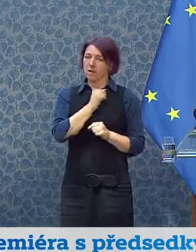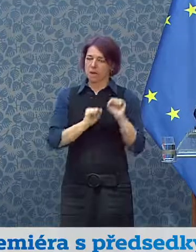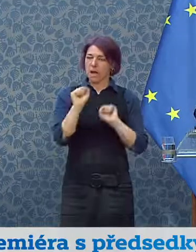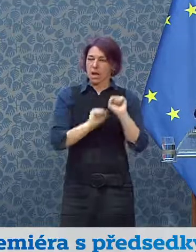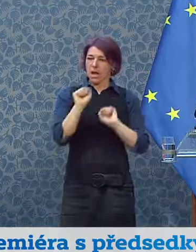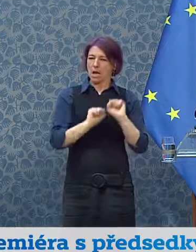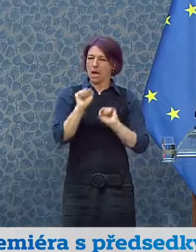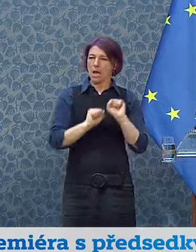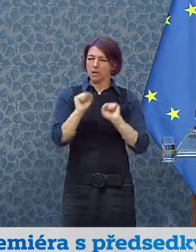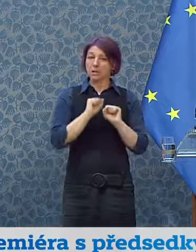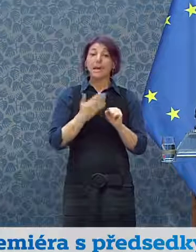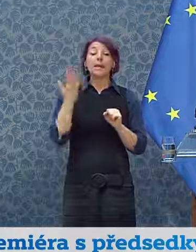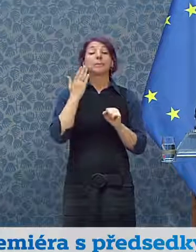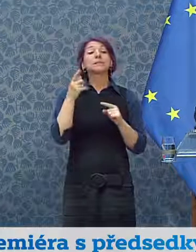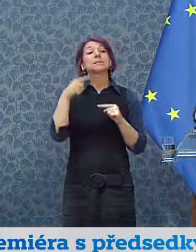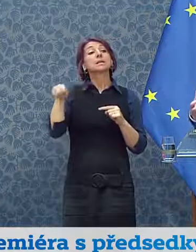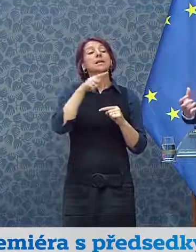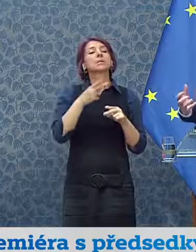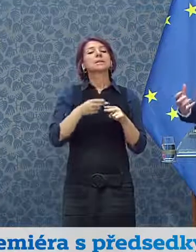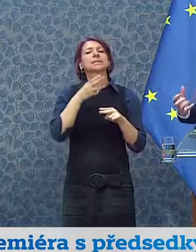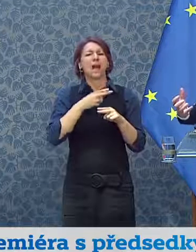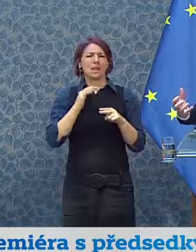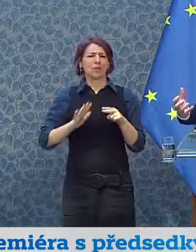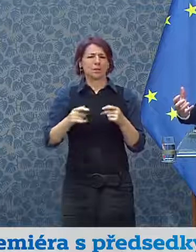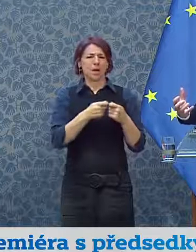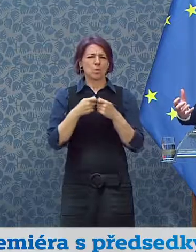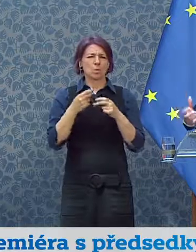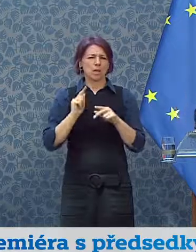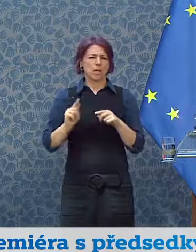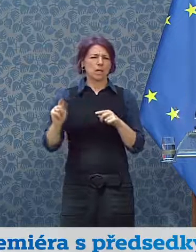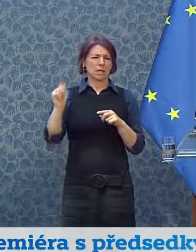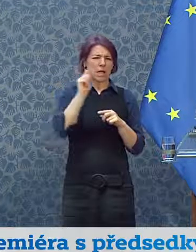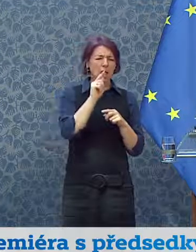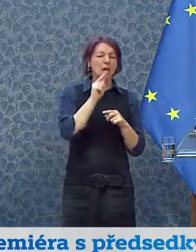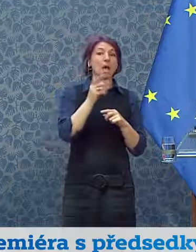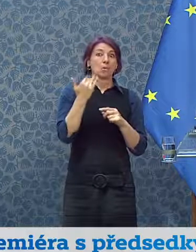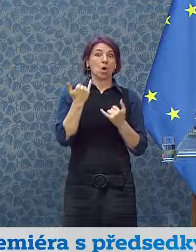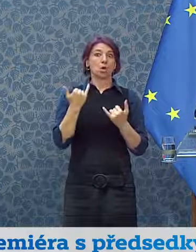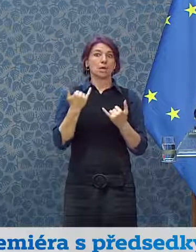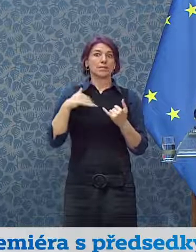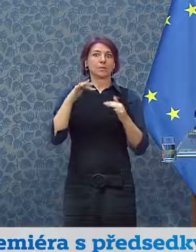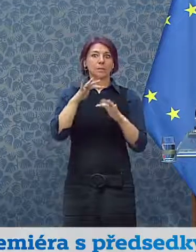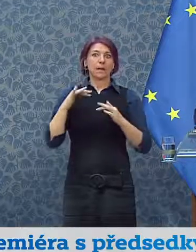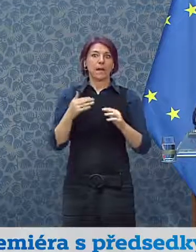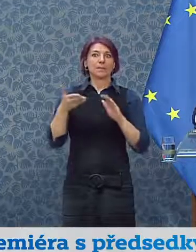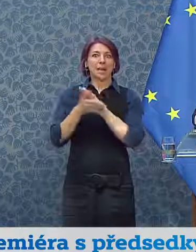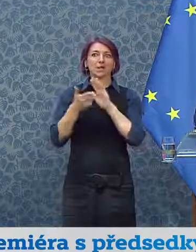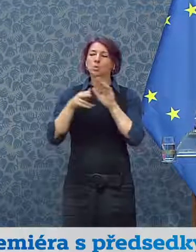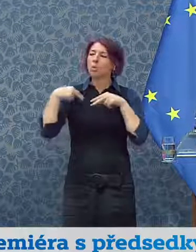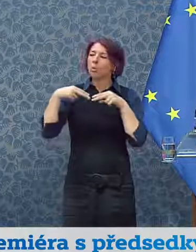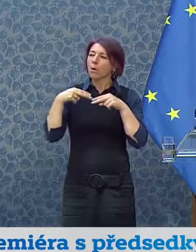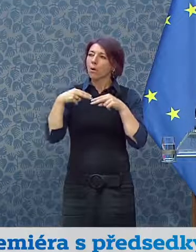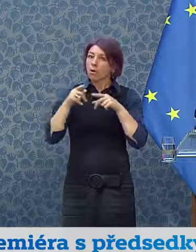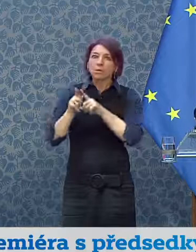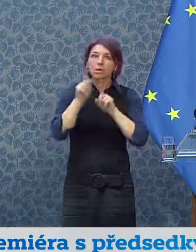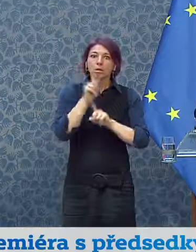že úkolem evropských zemí a já jsem rád, a jsem měl i z té dnešní debaty s představitelem Evropského parlamentu pocit, že to tak všichni